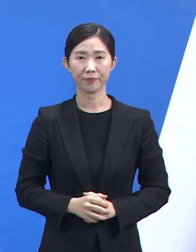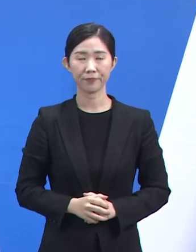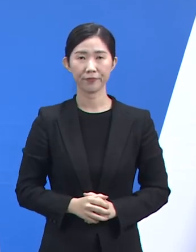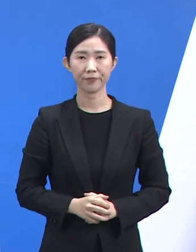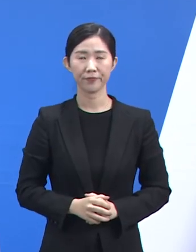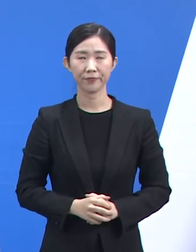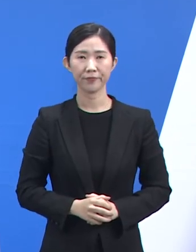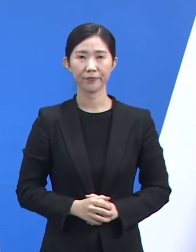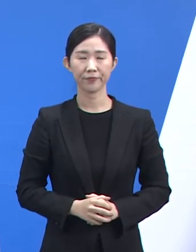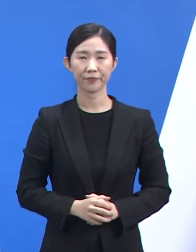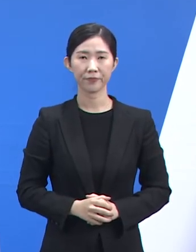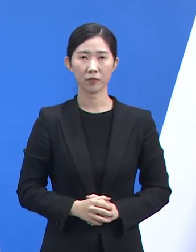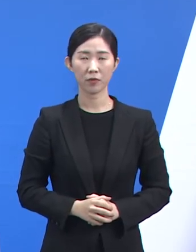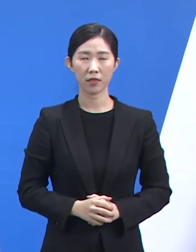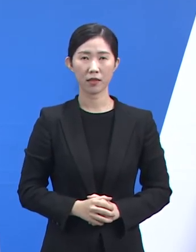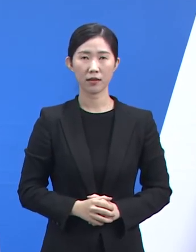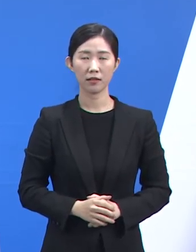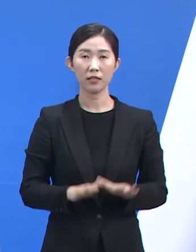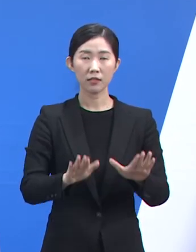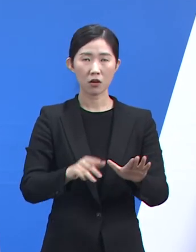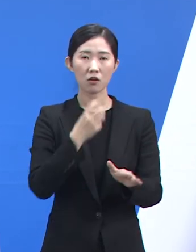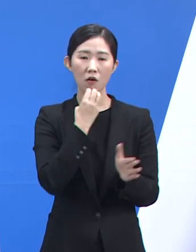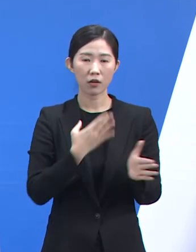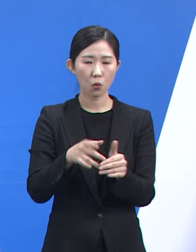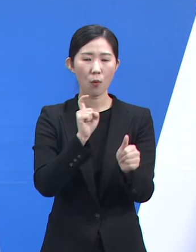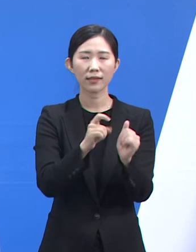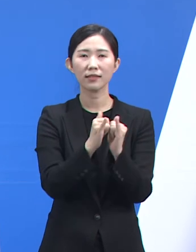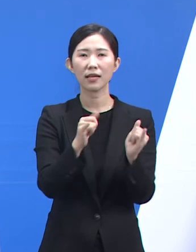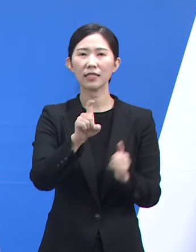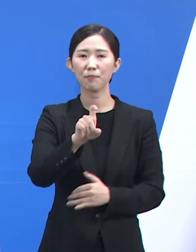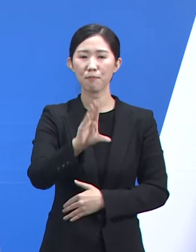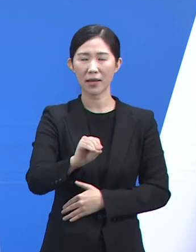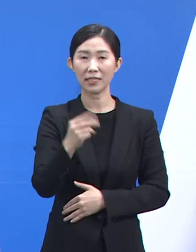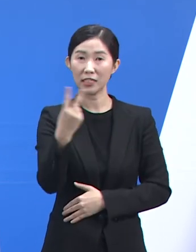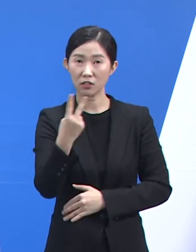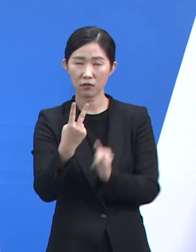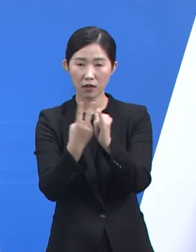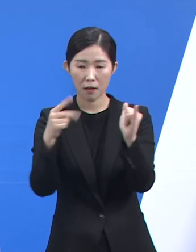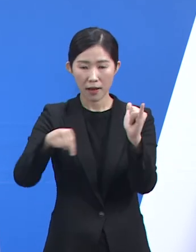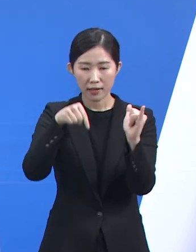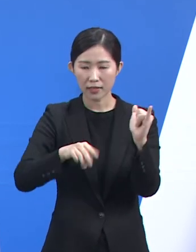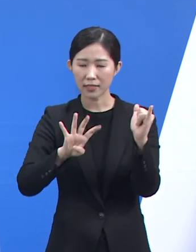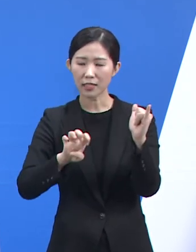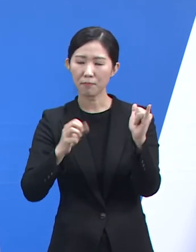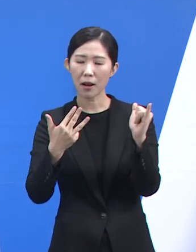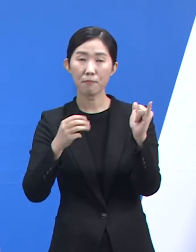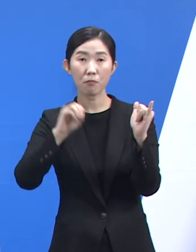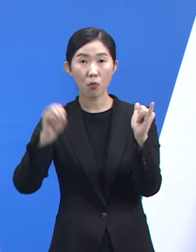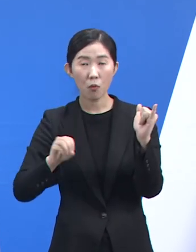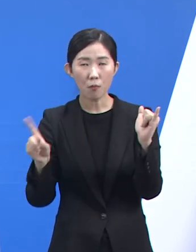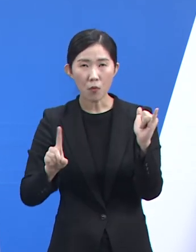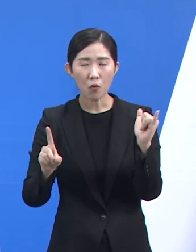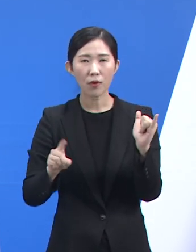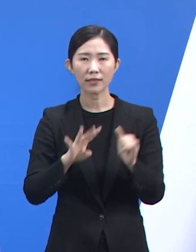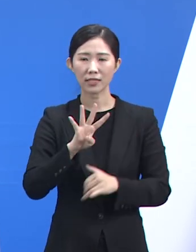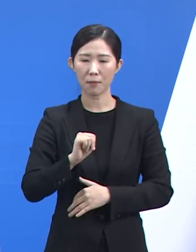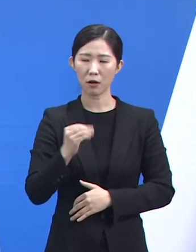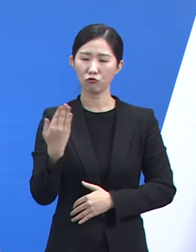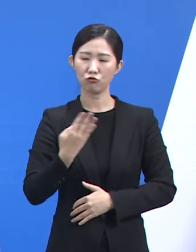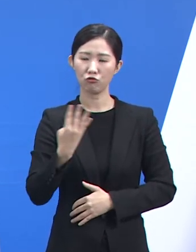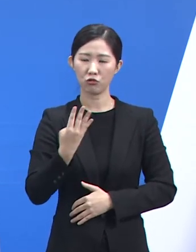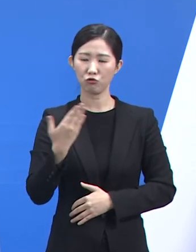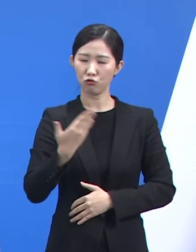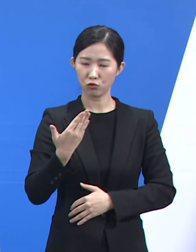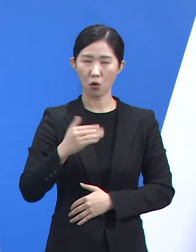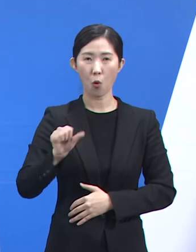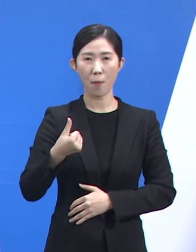10만 2,984명 중 48%인 4만 9,533명이